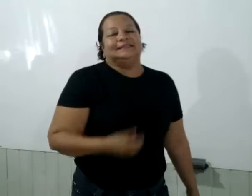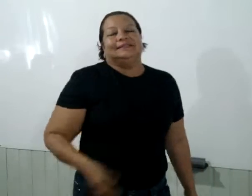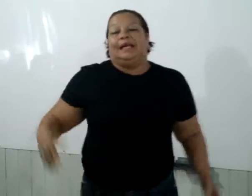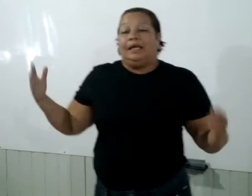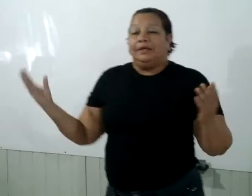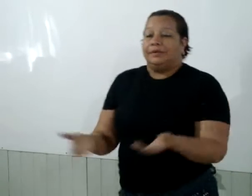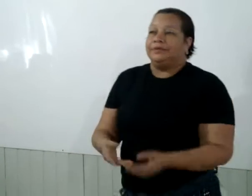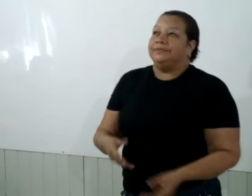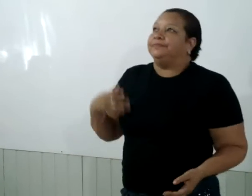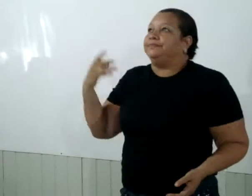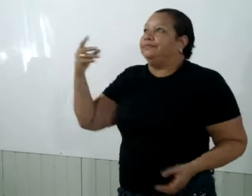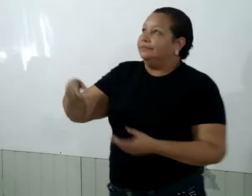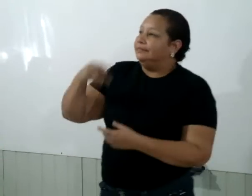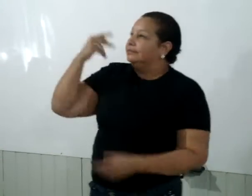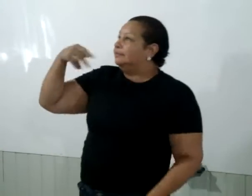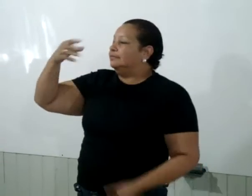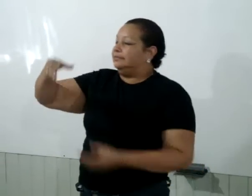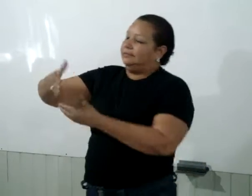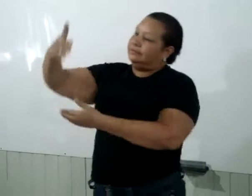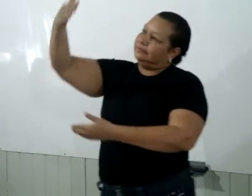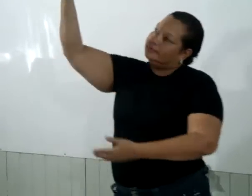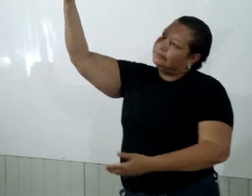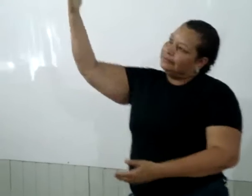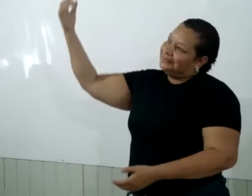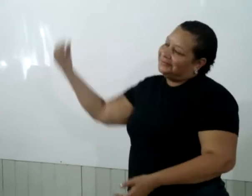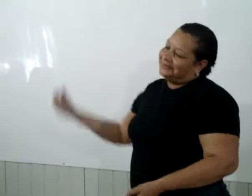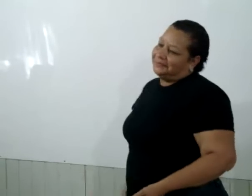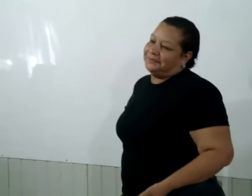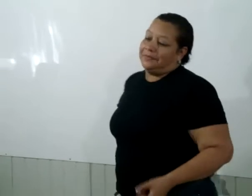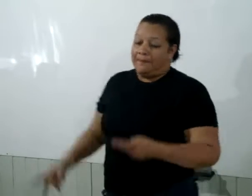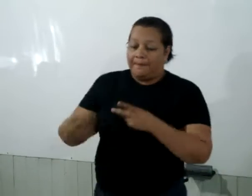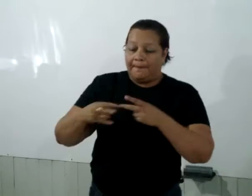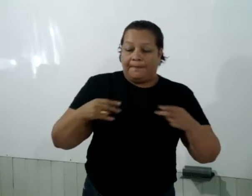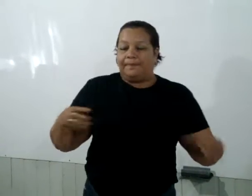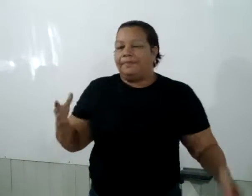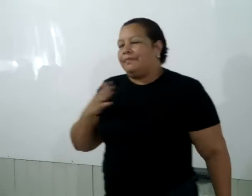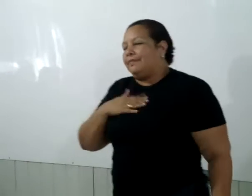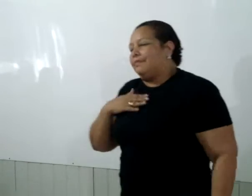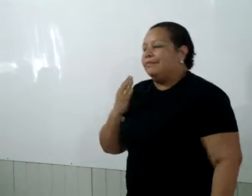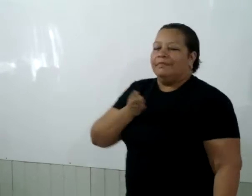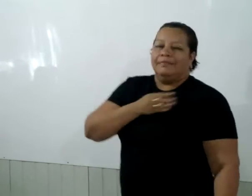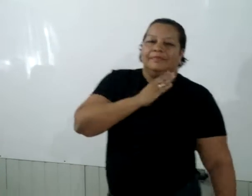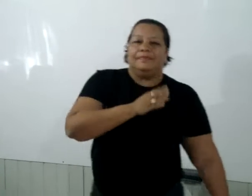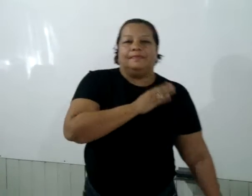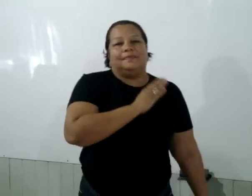Hoje contei para as paredes Coisas do meu coração